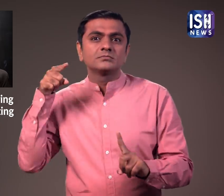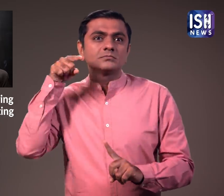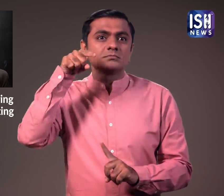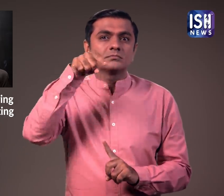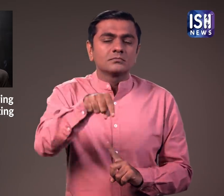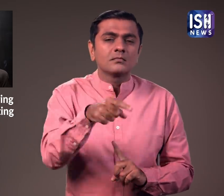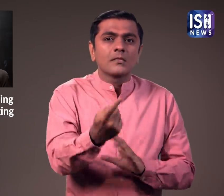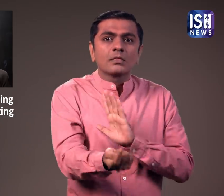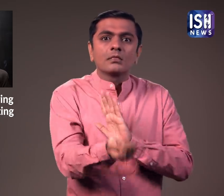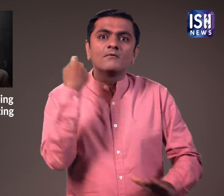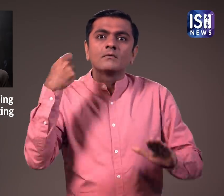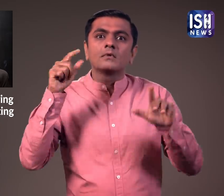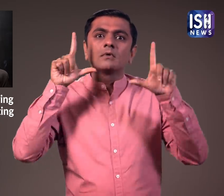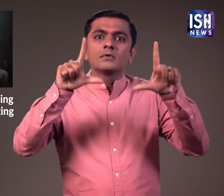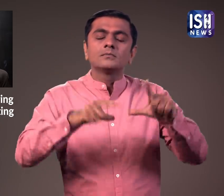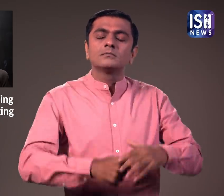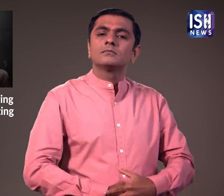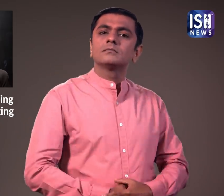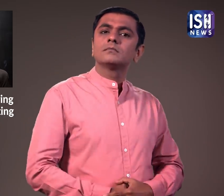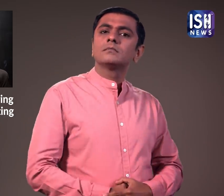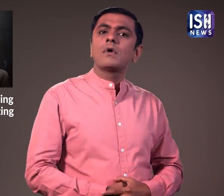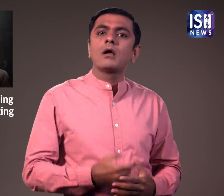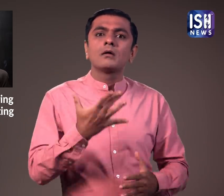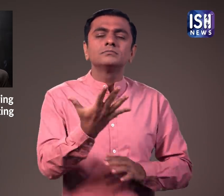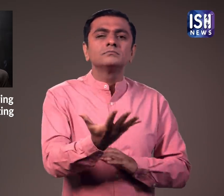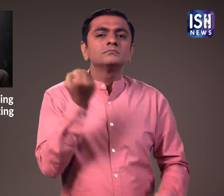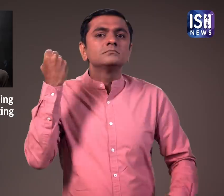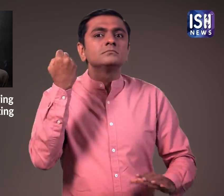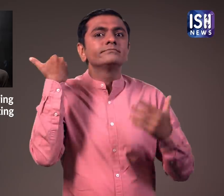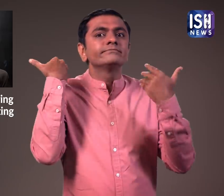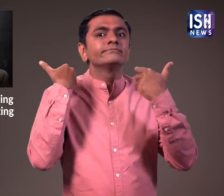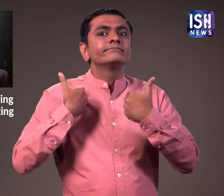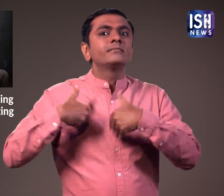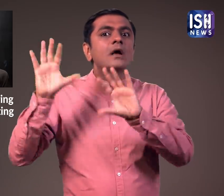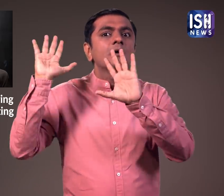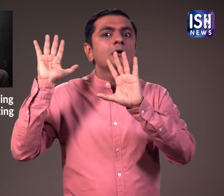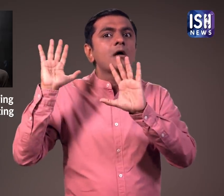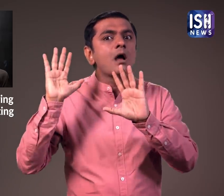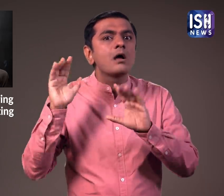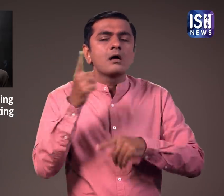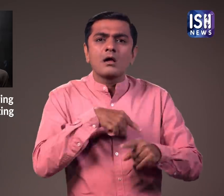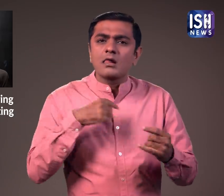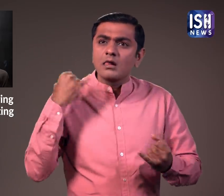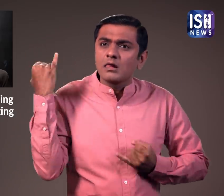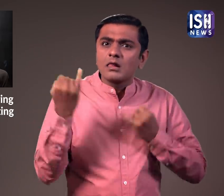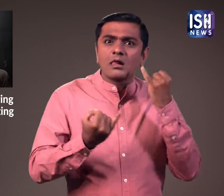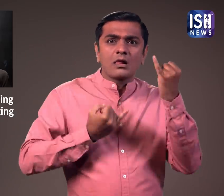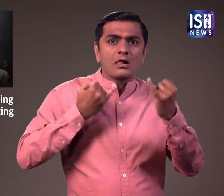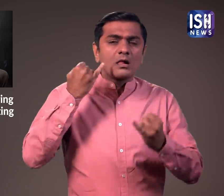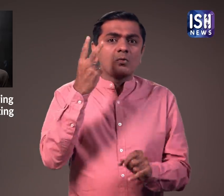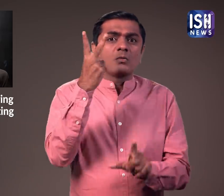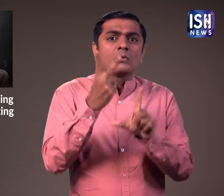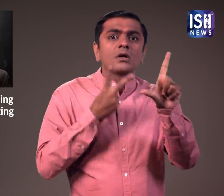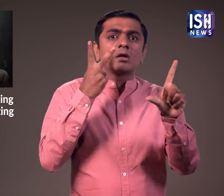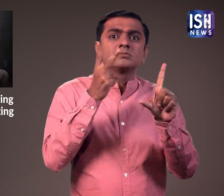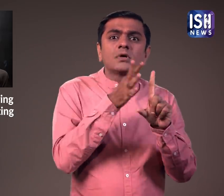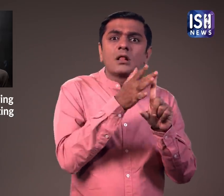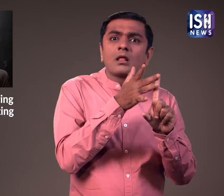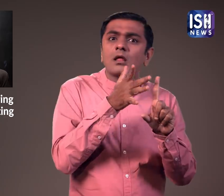थी। दो साल तक इस बात का कोई